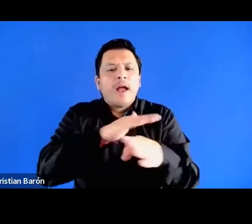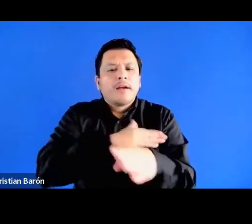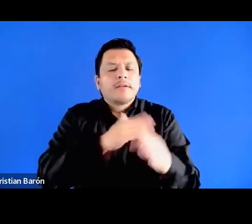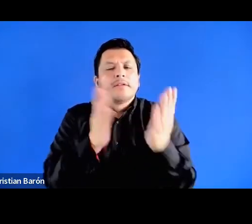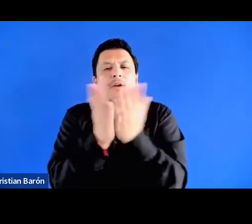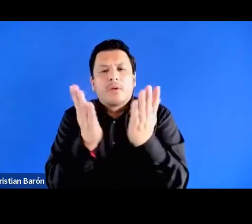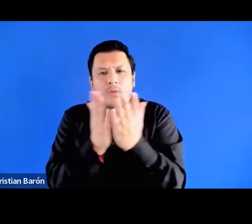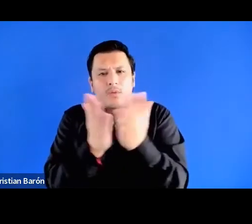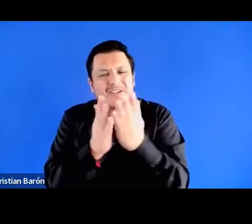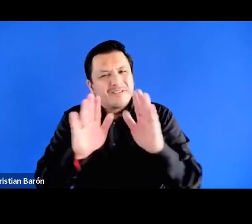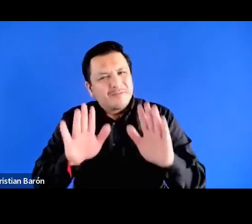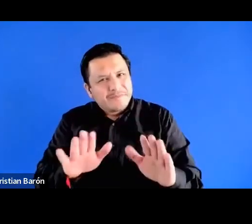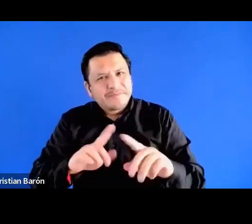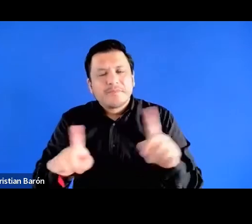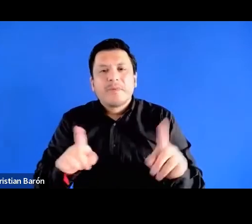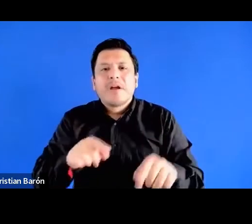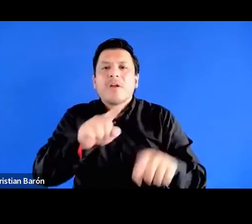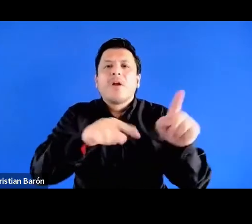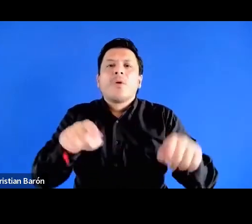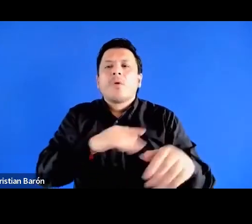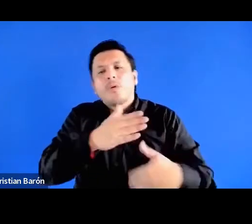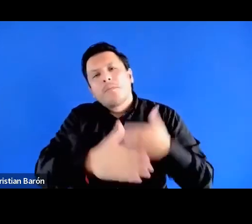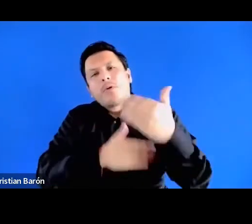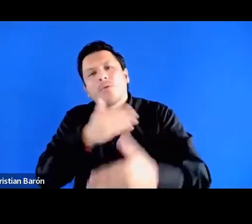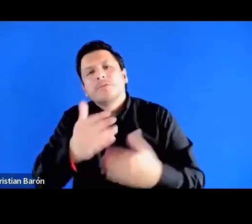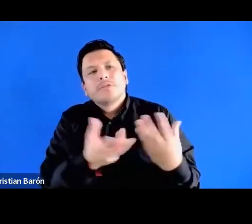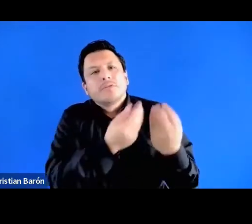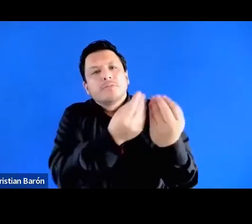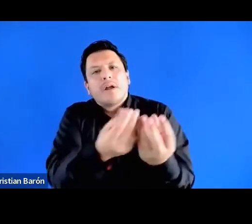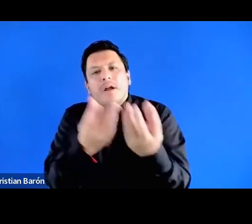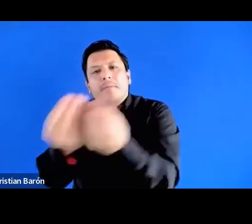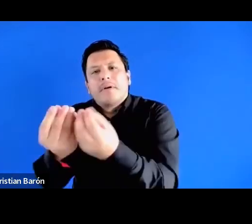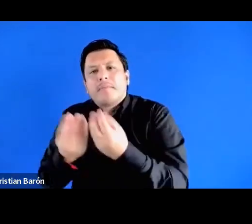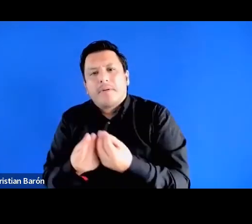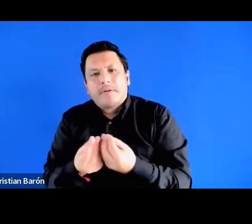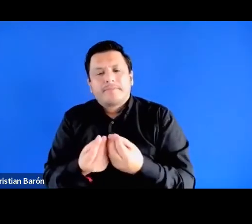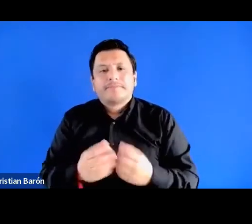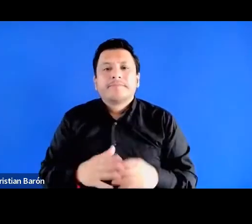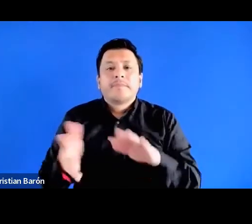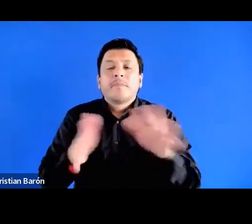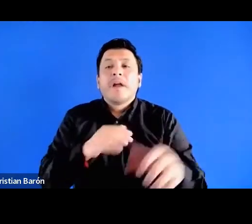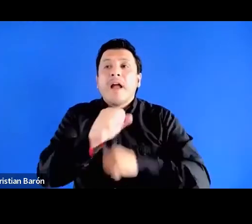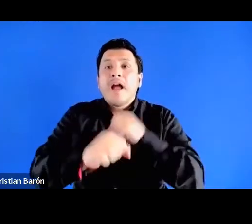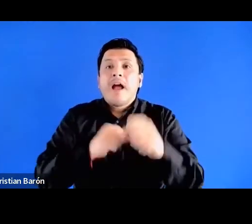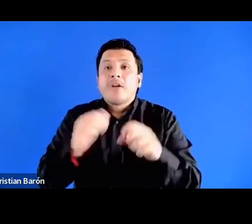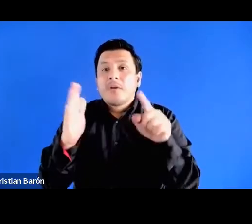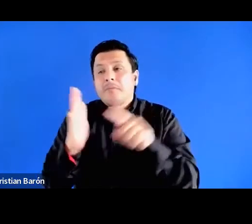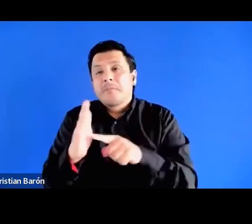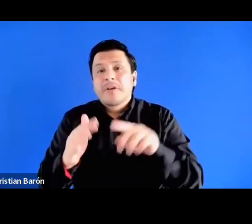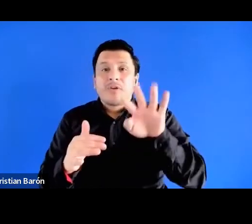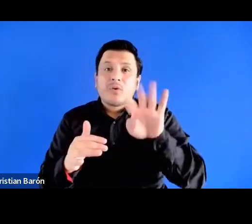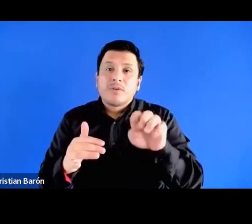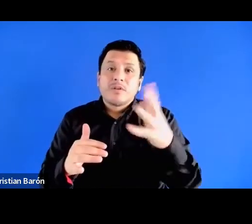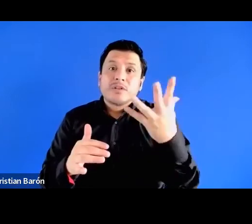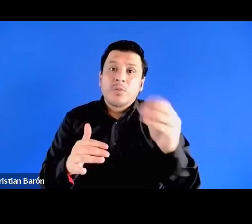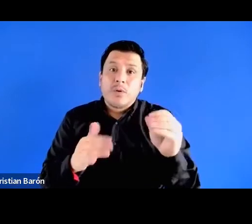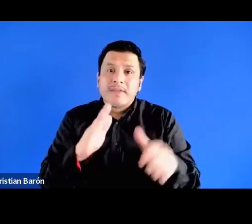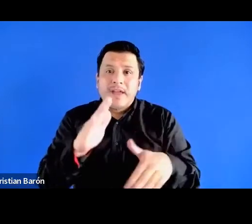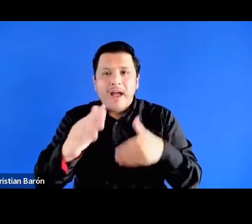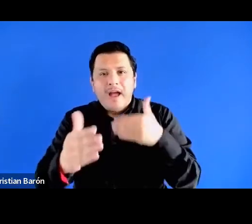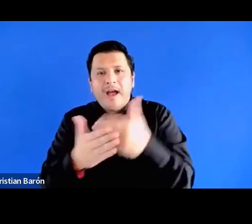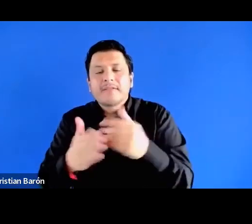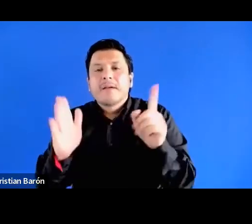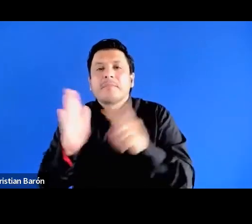pero que tiene que ver con los procesos migratorios también luego ya en el 5075 en el periodo que en Colombia se llama la